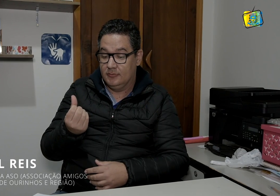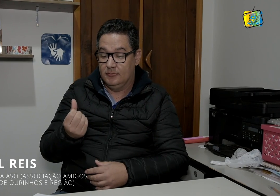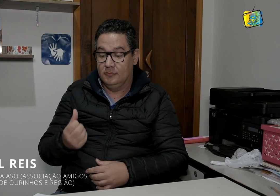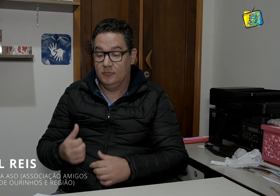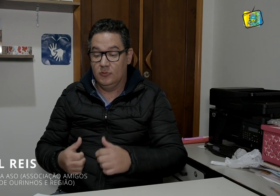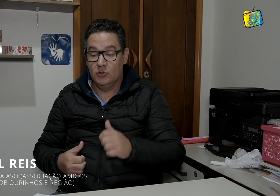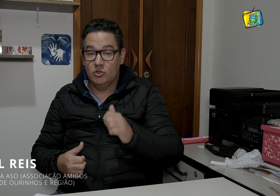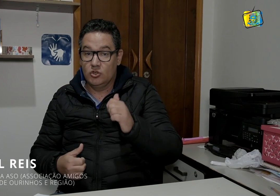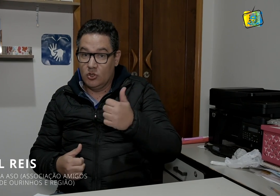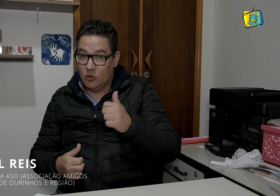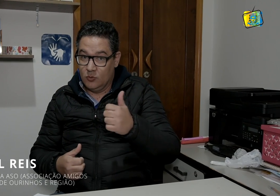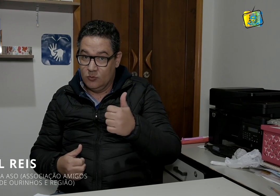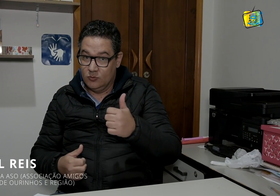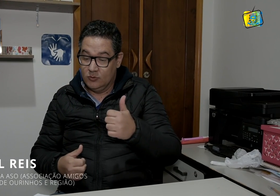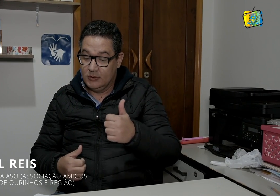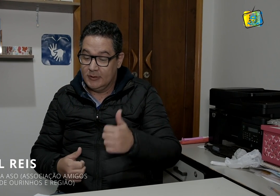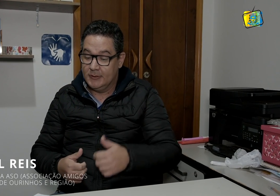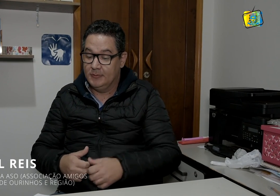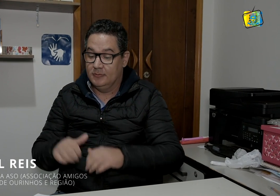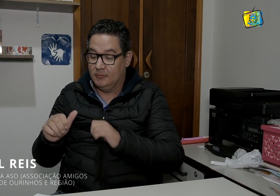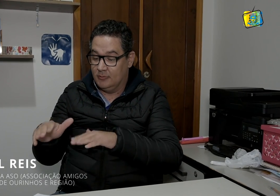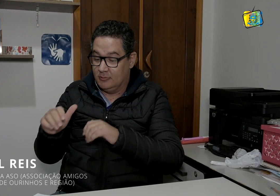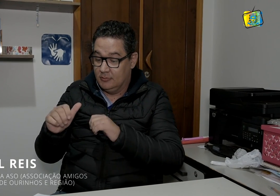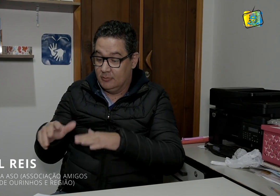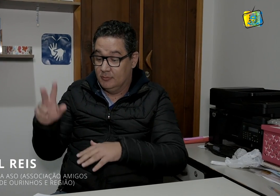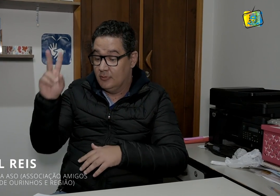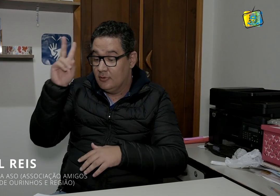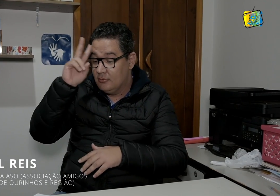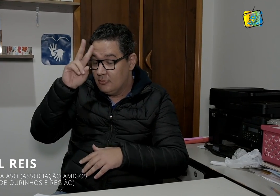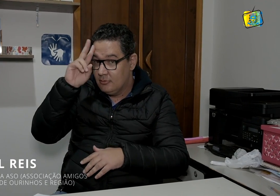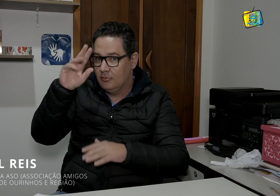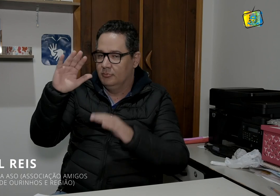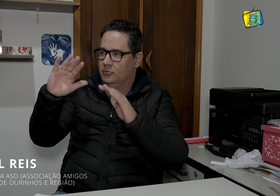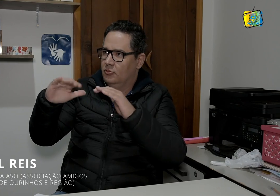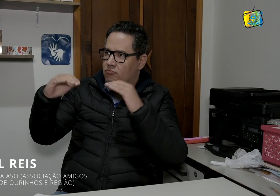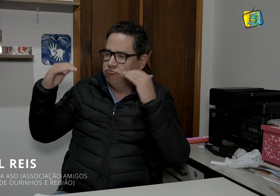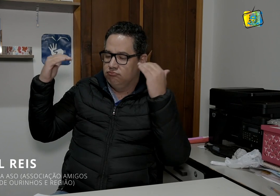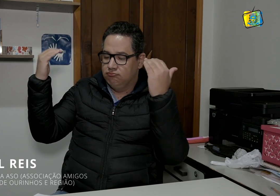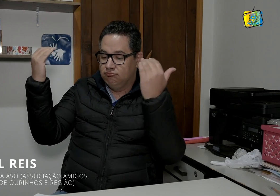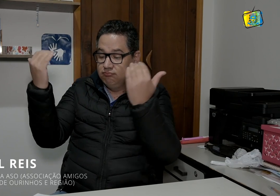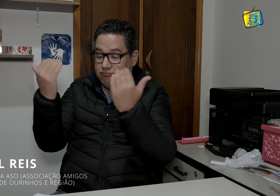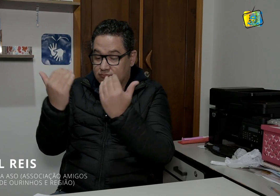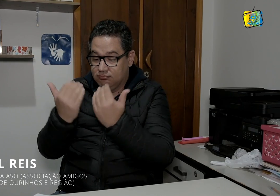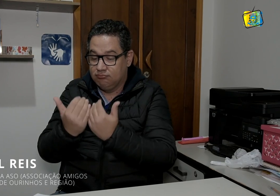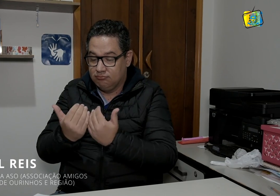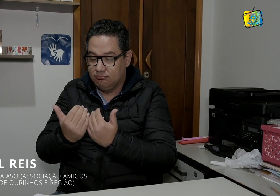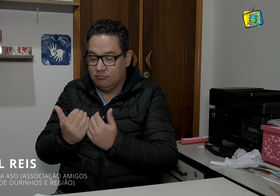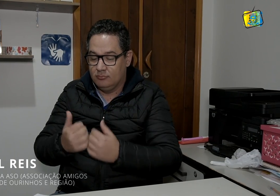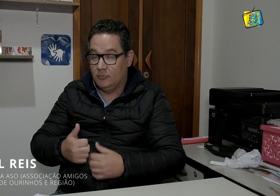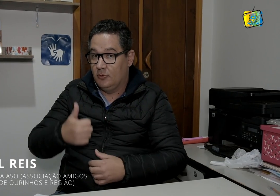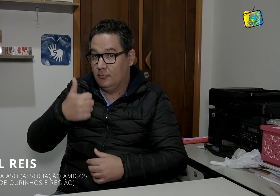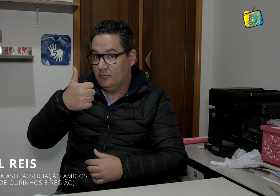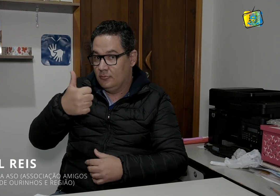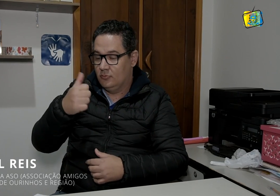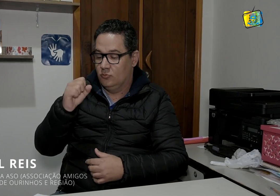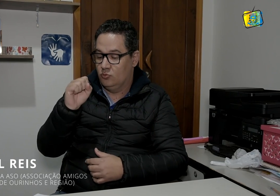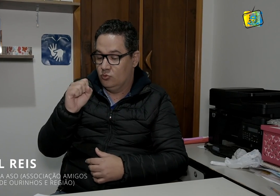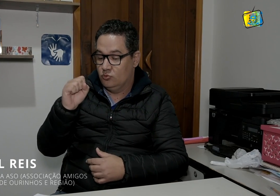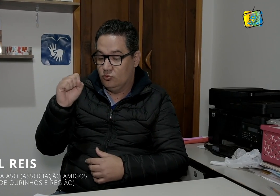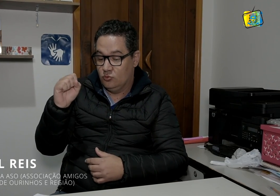brilha de orgulho e tem força de mudança. Os dias 6 de setembro e 11 de